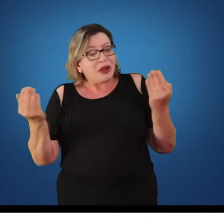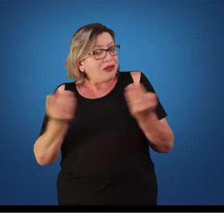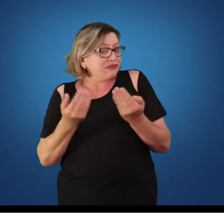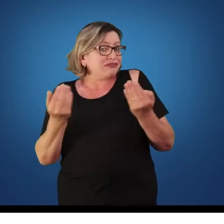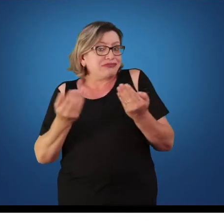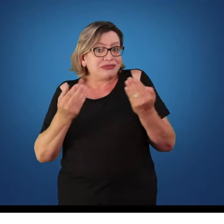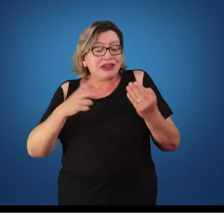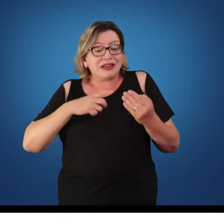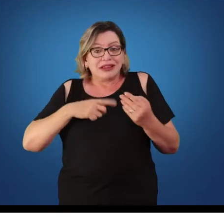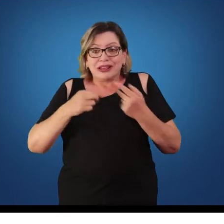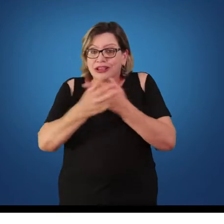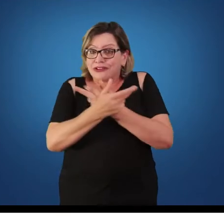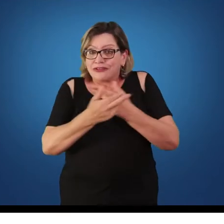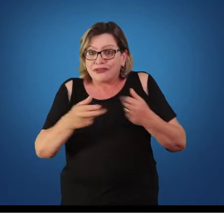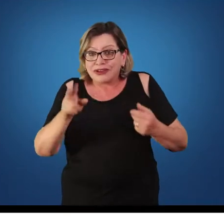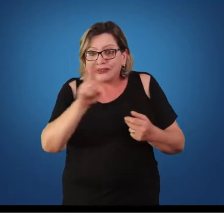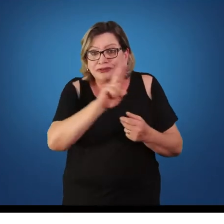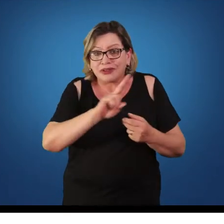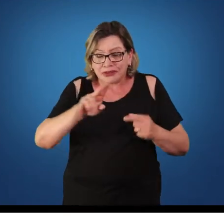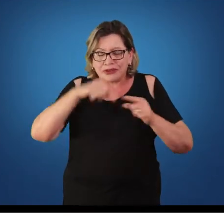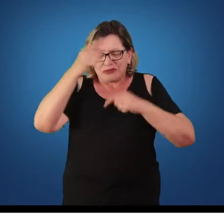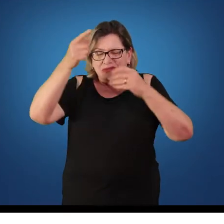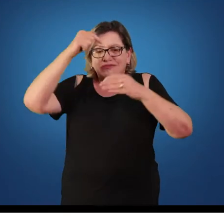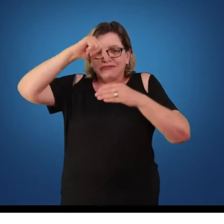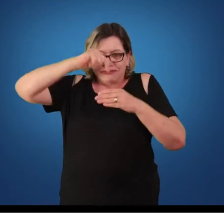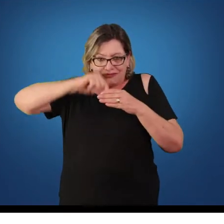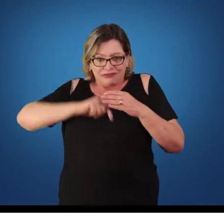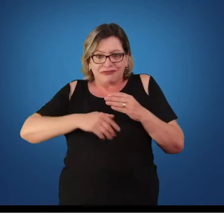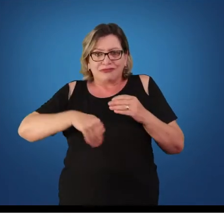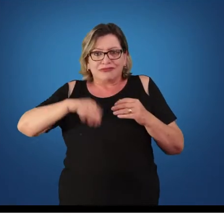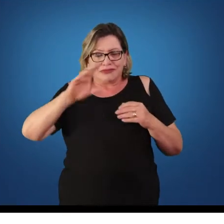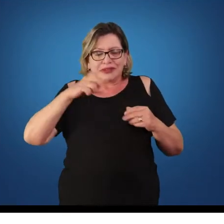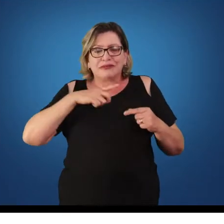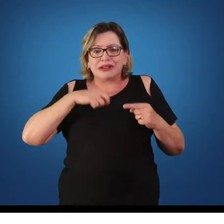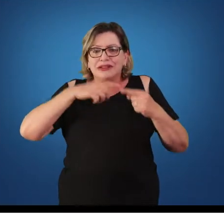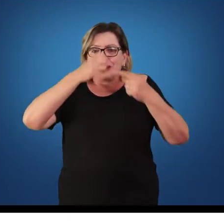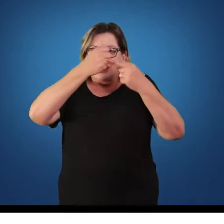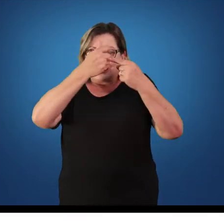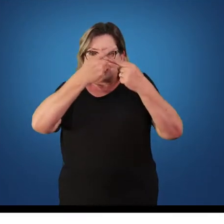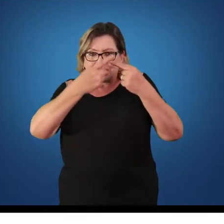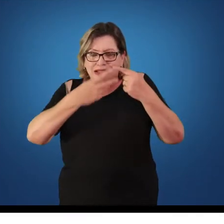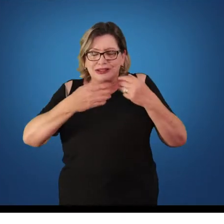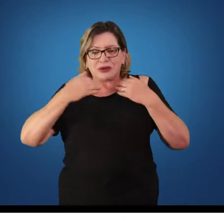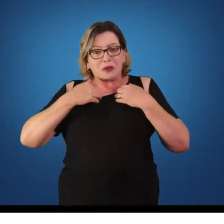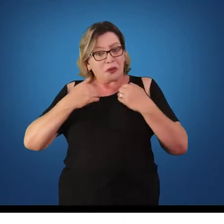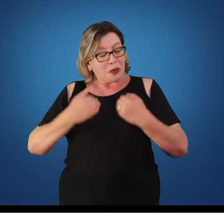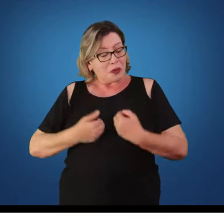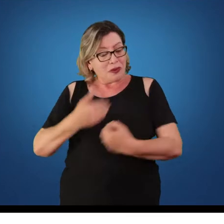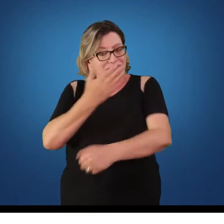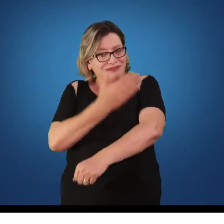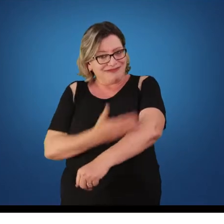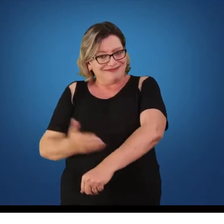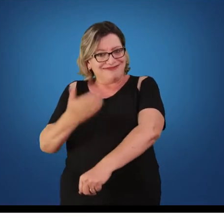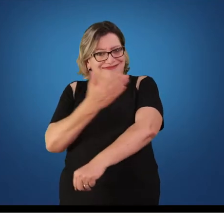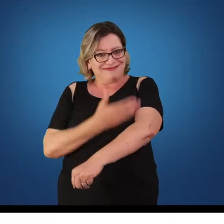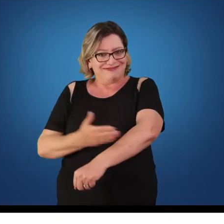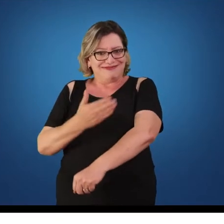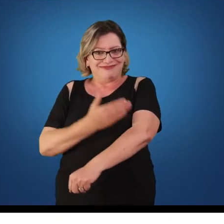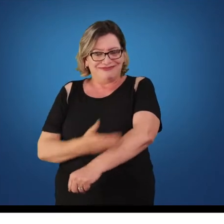nomes, eu vou mais à frente aprofundar você, mas tem como característica esse condicionamento físico. No decorrer da